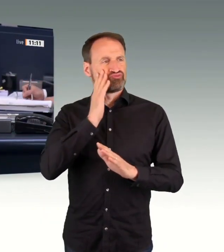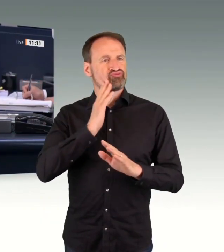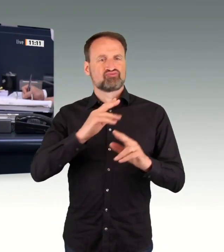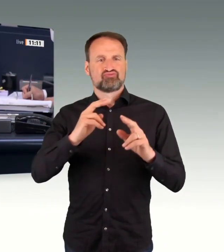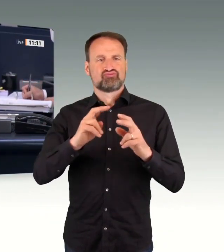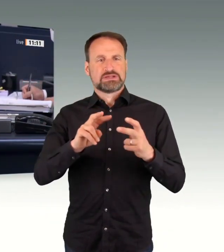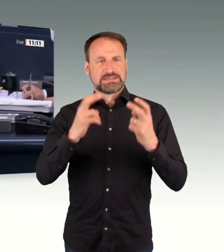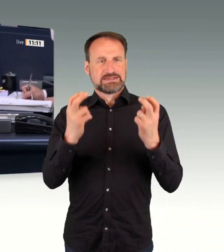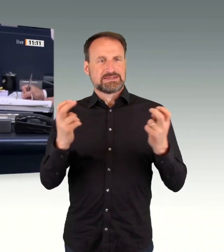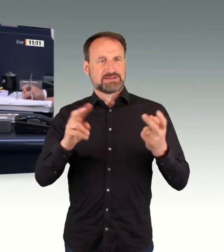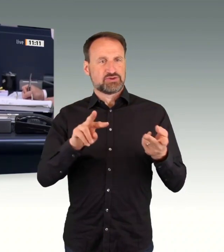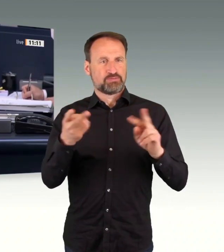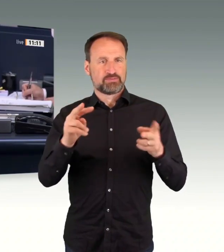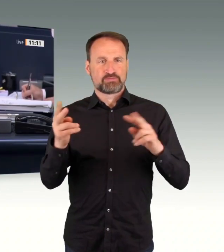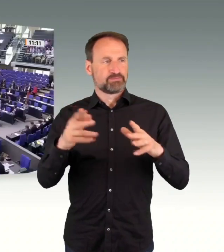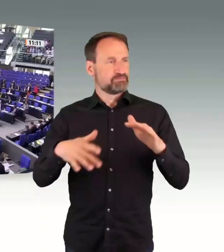Bitte,